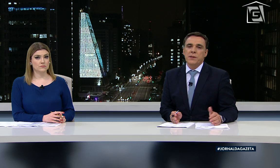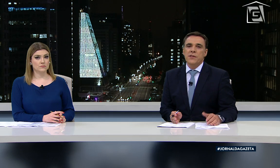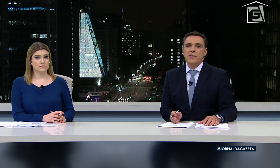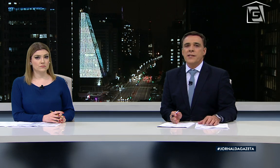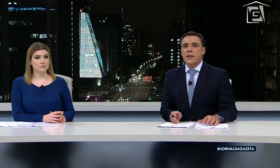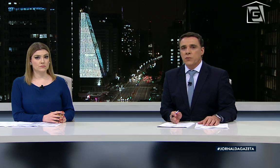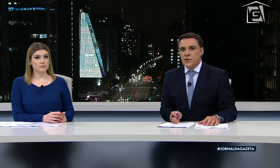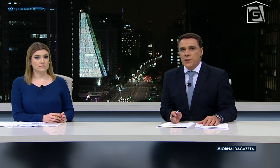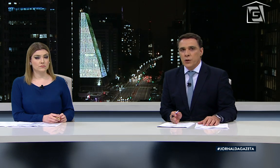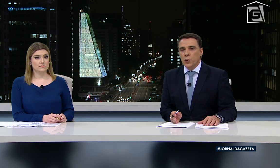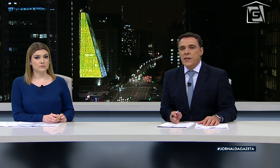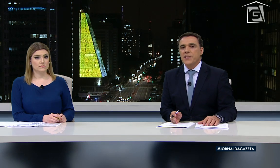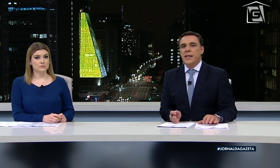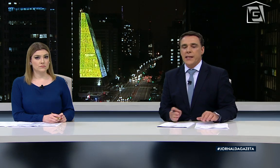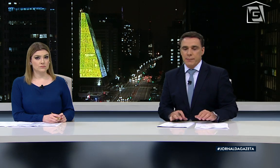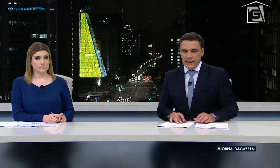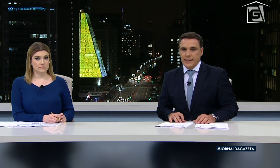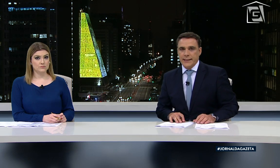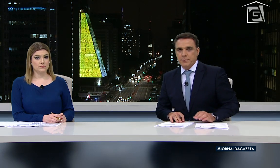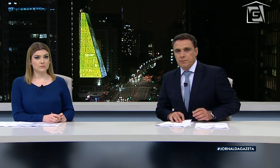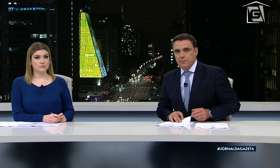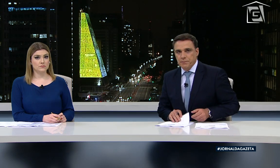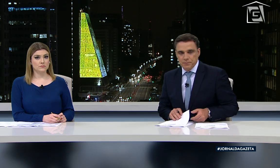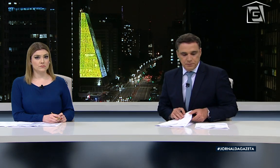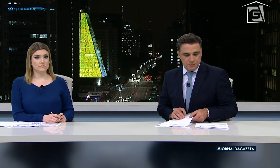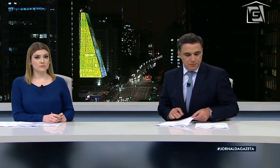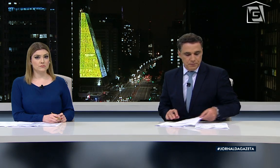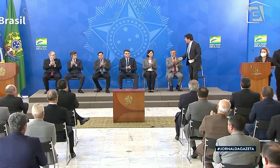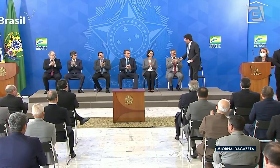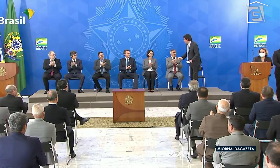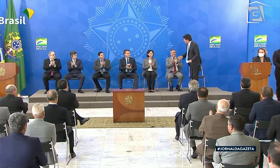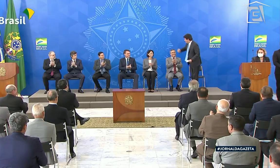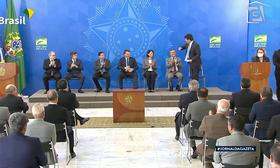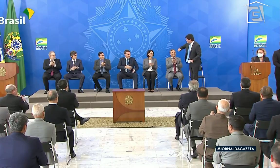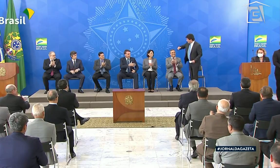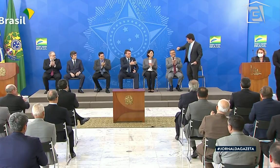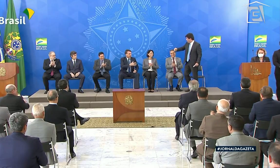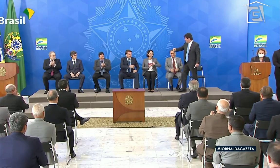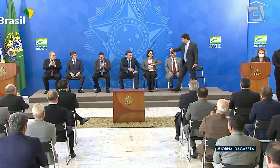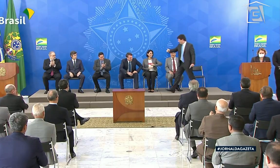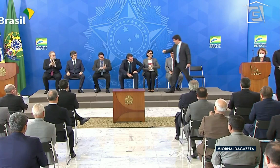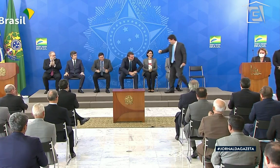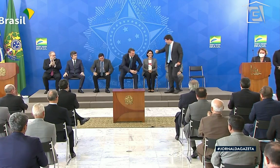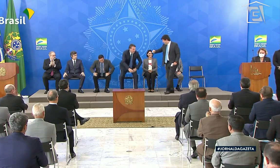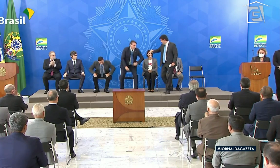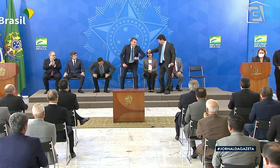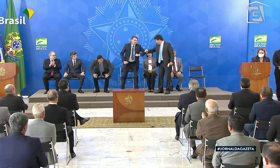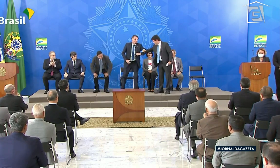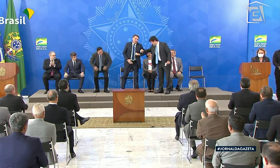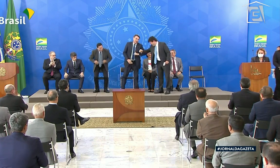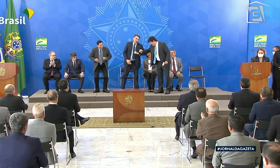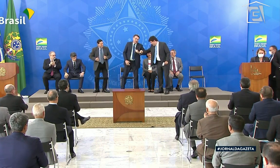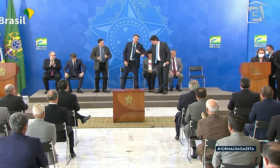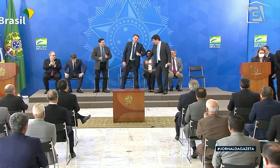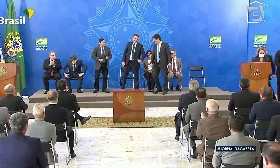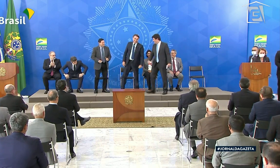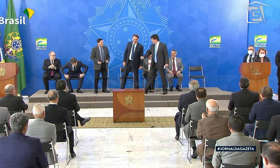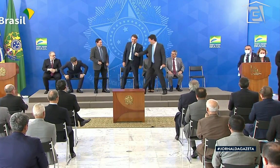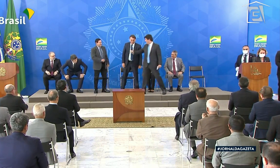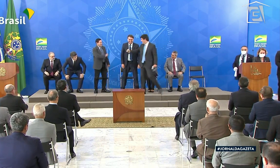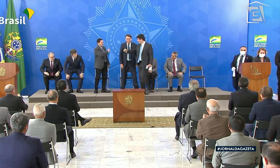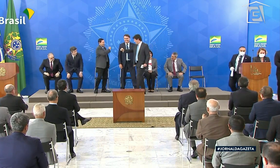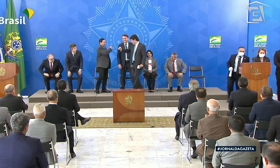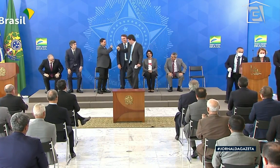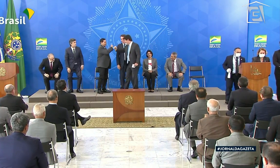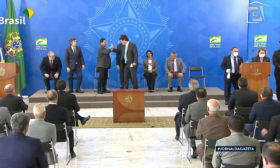e do ex-ministro da saúde, Luiz Henrique Mandetá. O agora ex-ministro se despediu do presidente com um cumprimento de